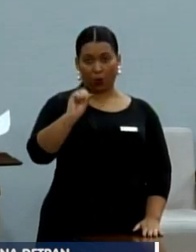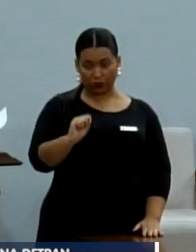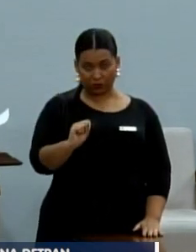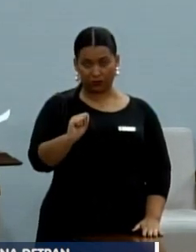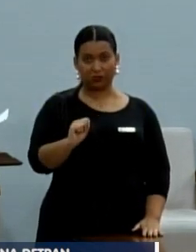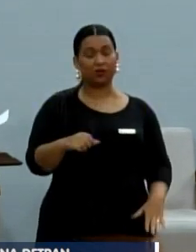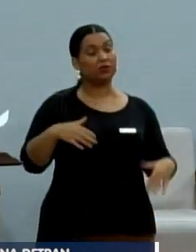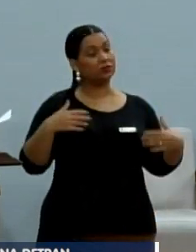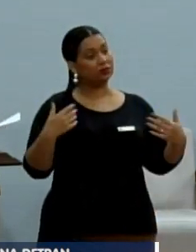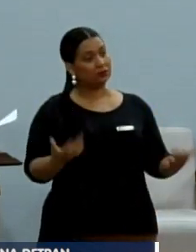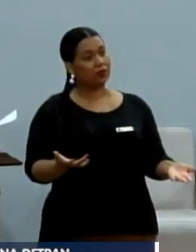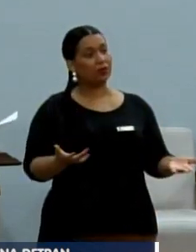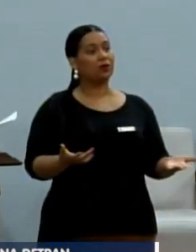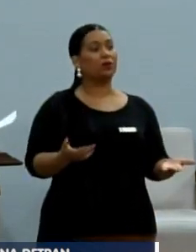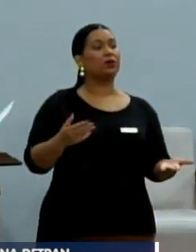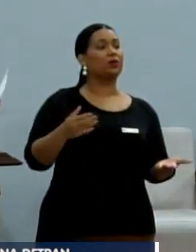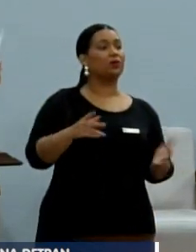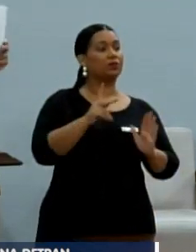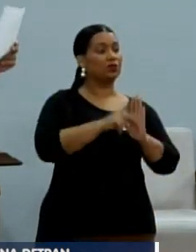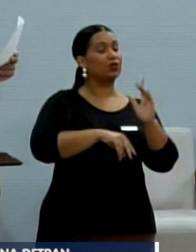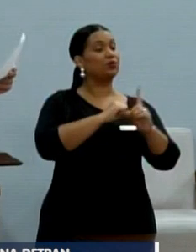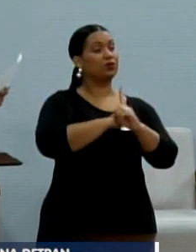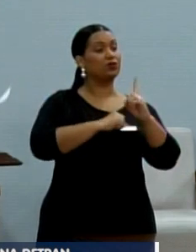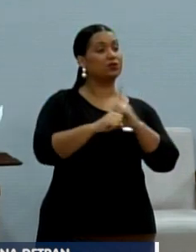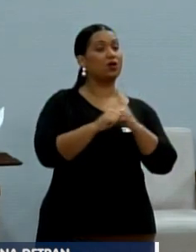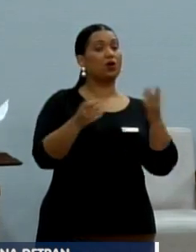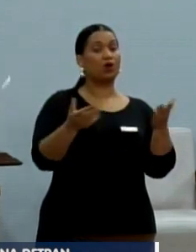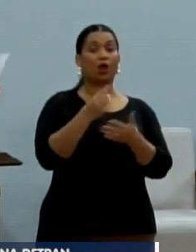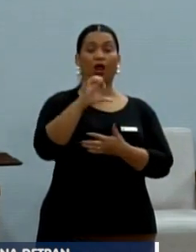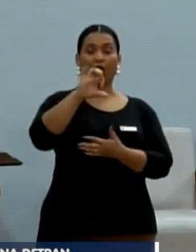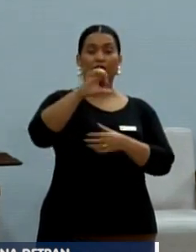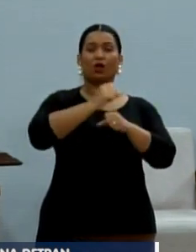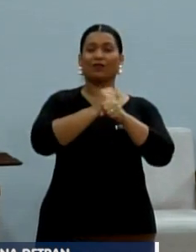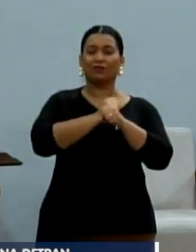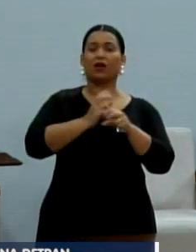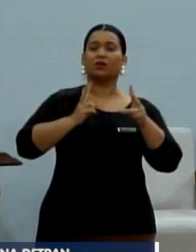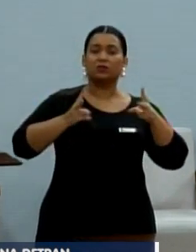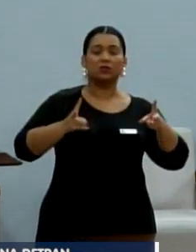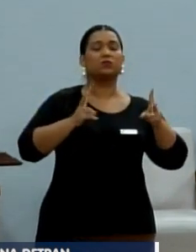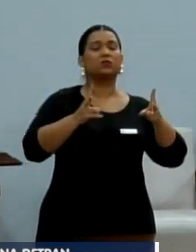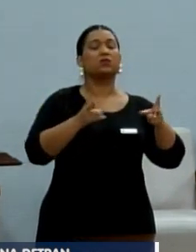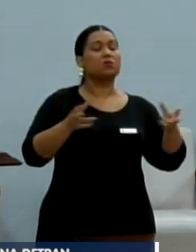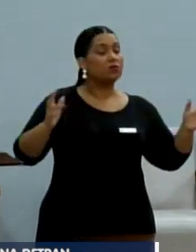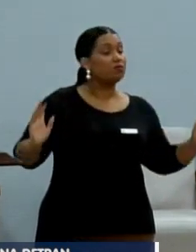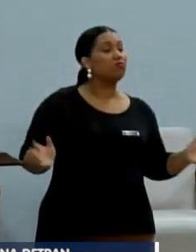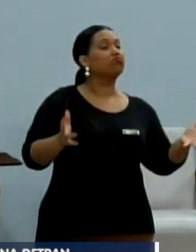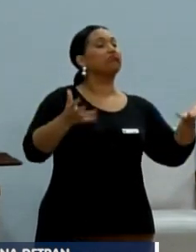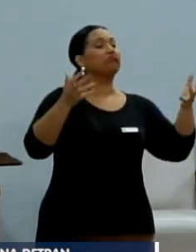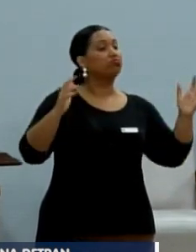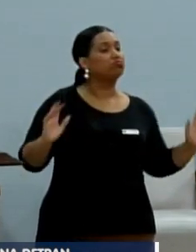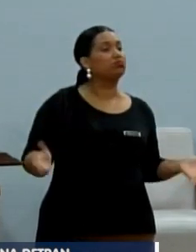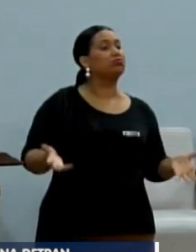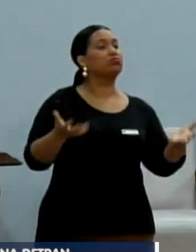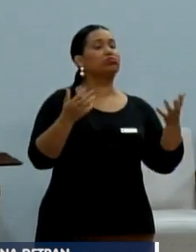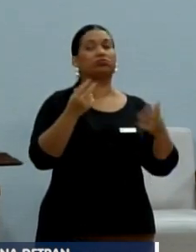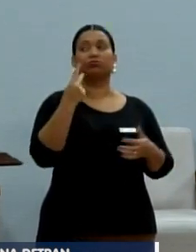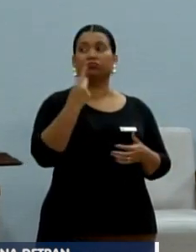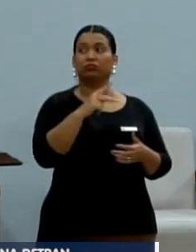Dizem, eu te conheço há muito tempo, desde o projeto social aquário, há nove anos, sei da tua vontade, da tua força, da tua